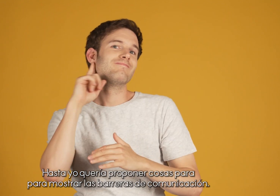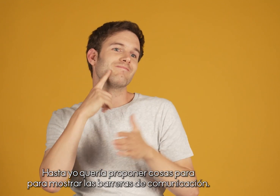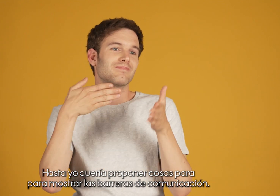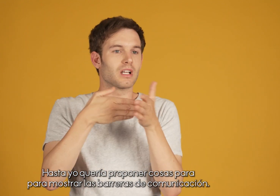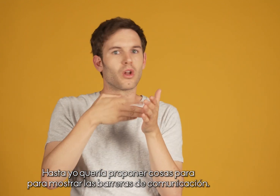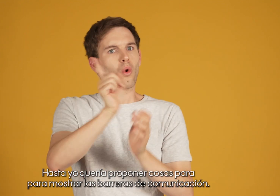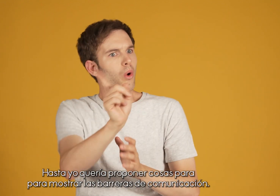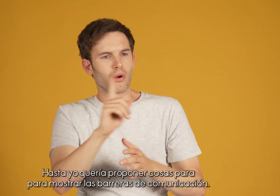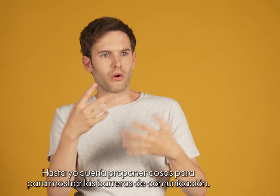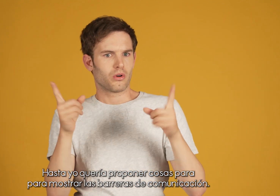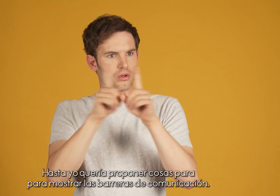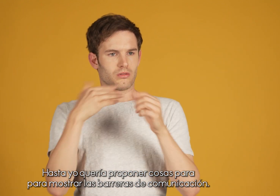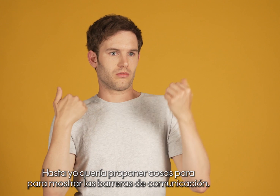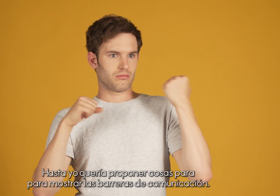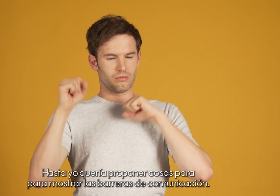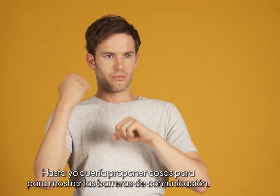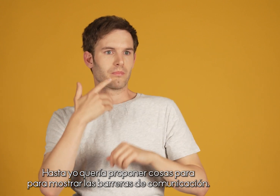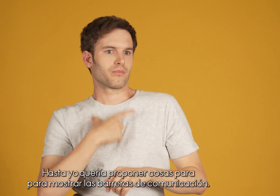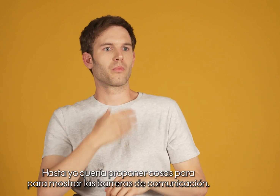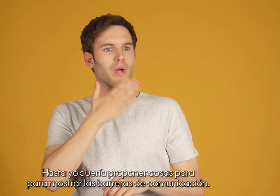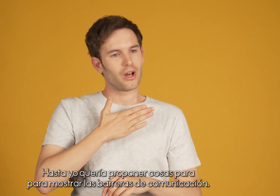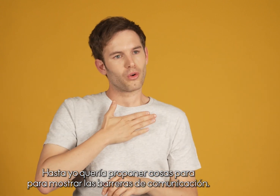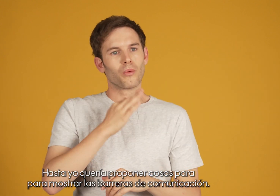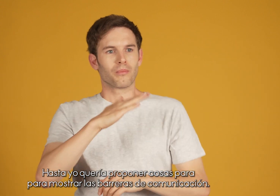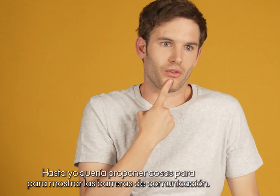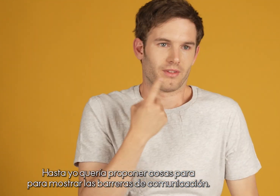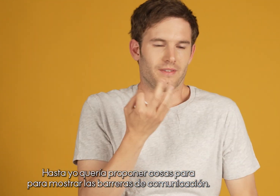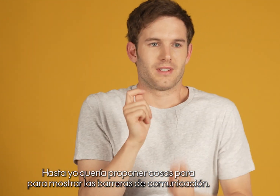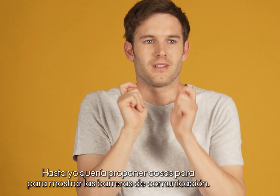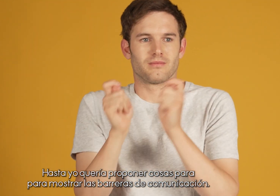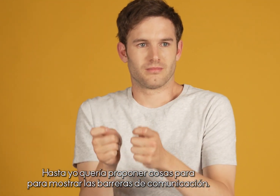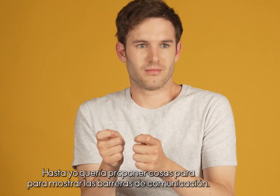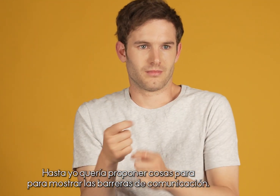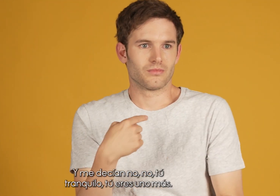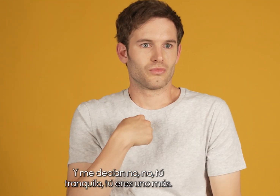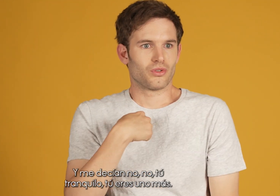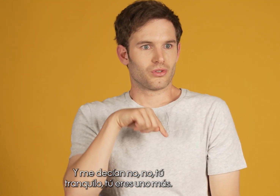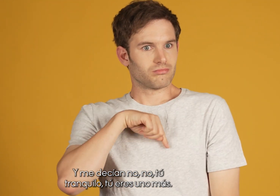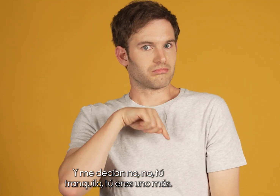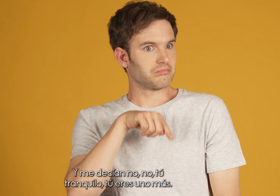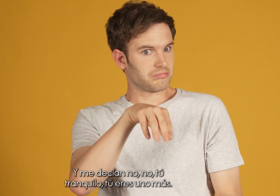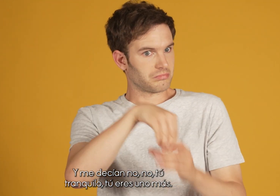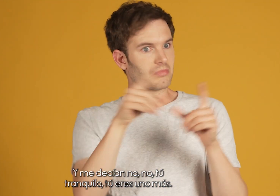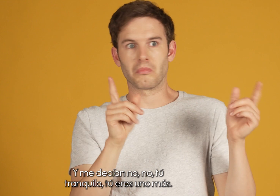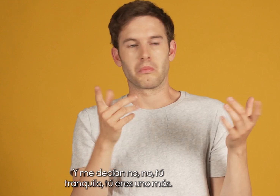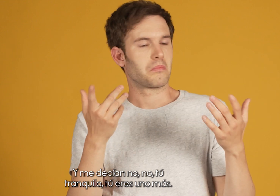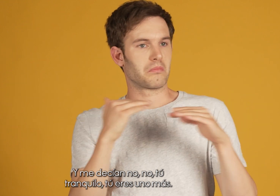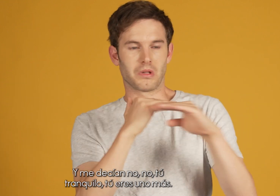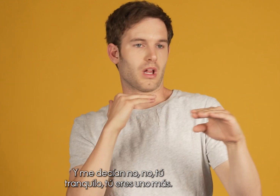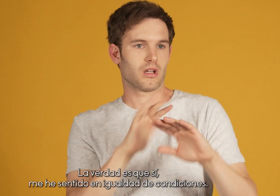yo quería proponer cosas para mostrar las barreras de comunicación y me decían, no, no, tú tranquilo, tú eres uno más. La